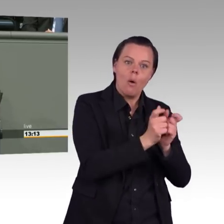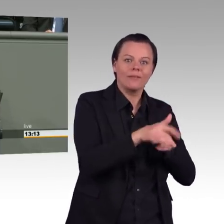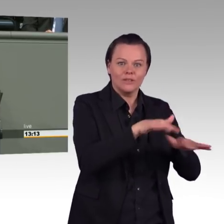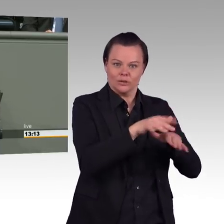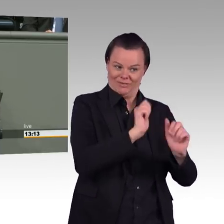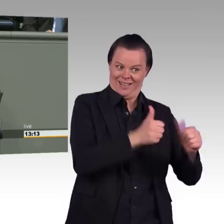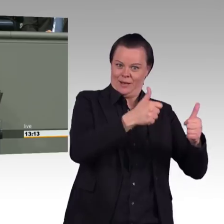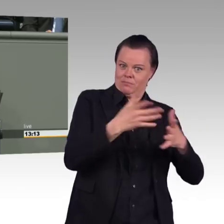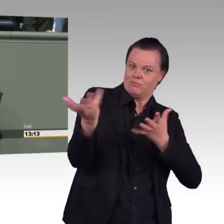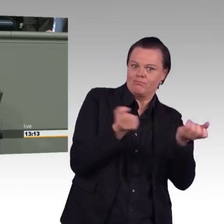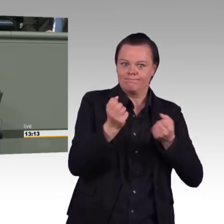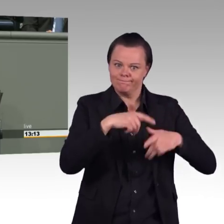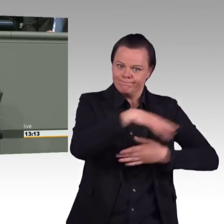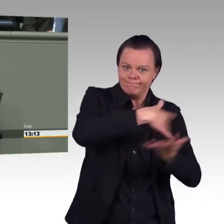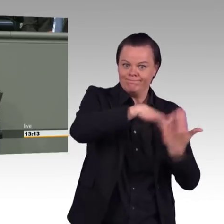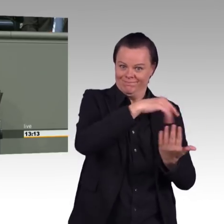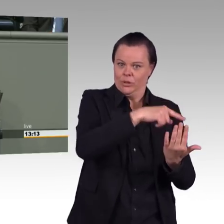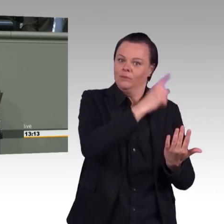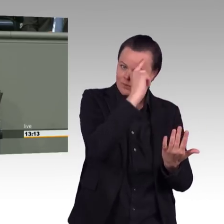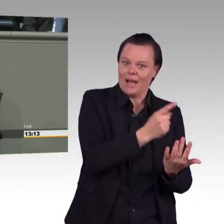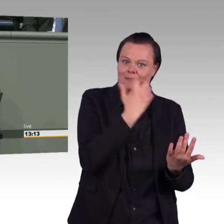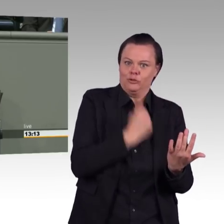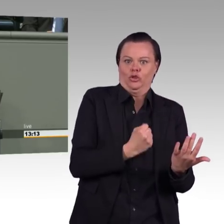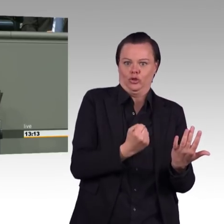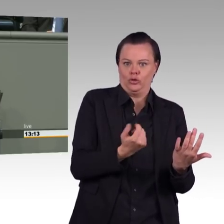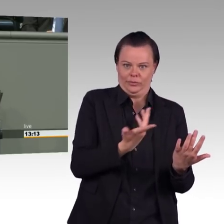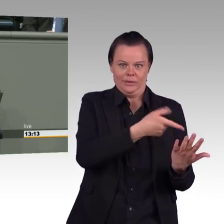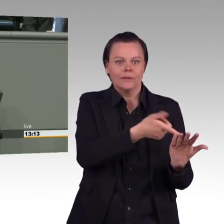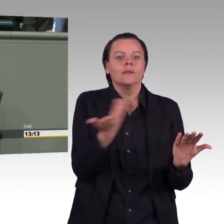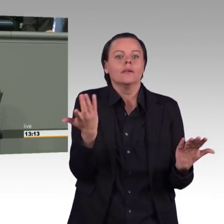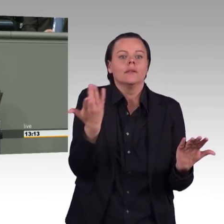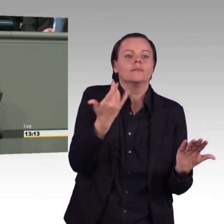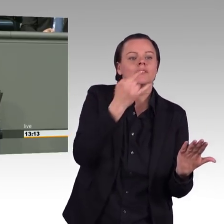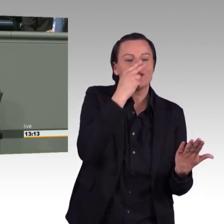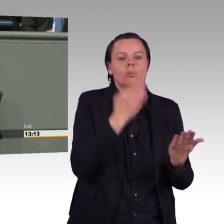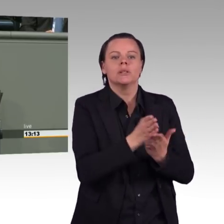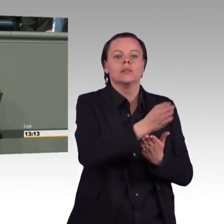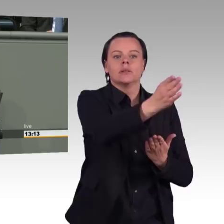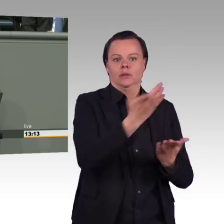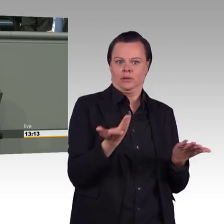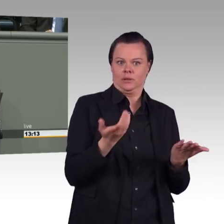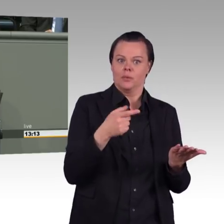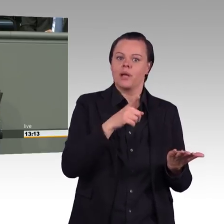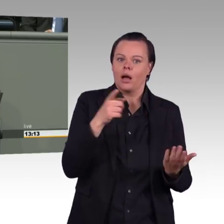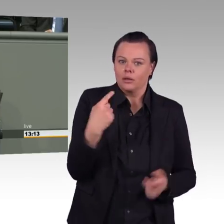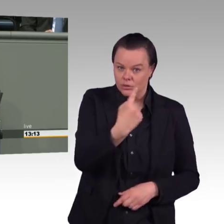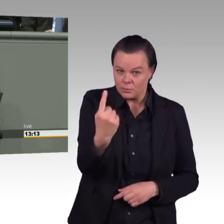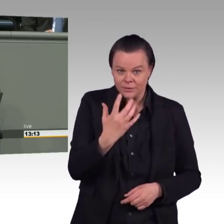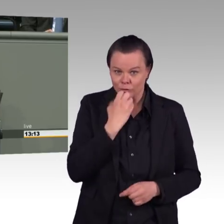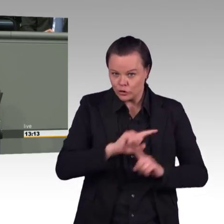oder mit einer anderen Energiewirtschaft. Und Sie denken nur darüber nach, wie viel Tonnen CO2 man nun endlich